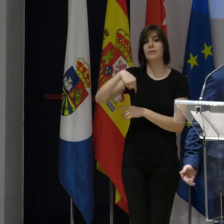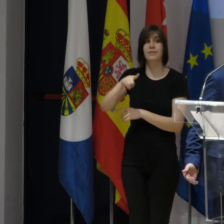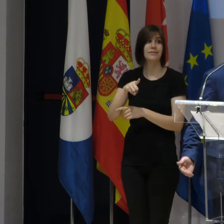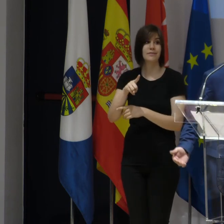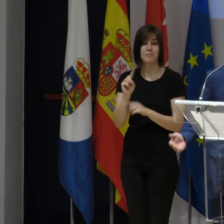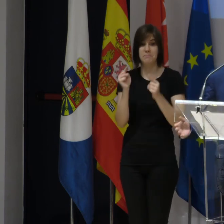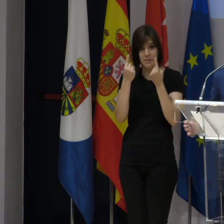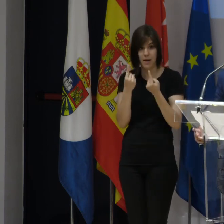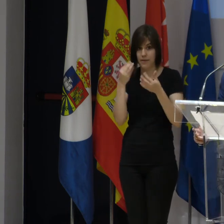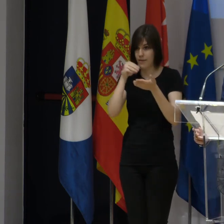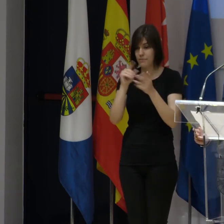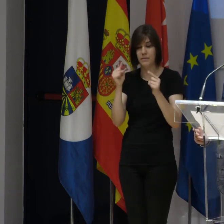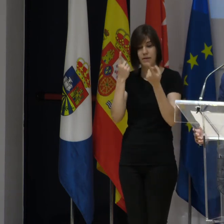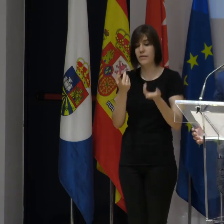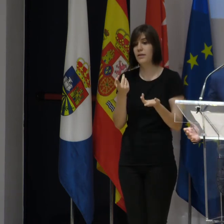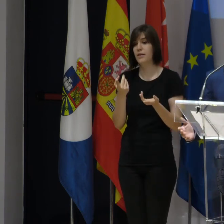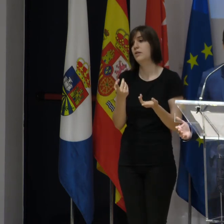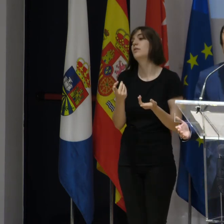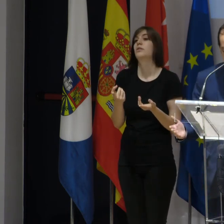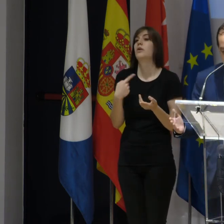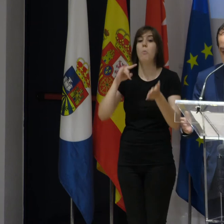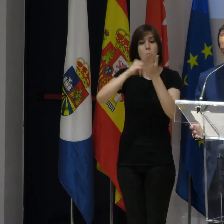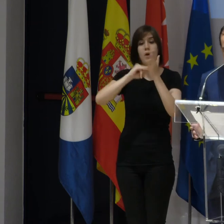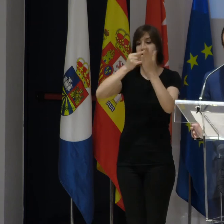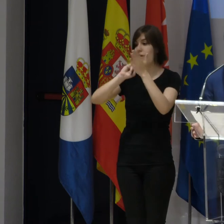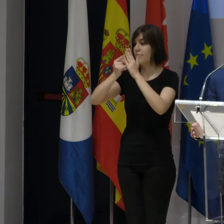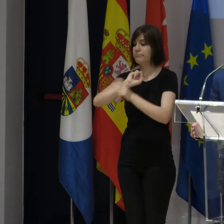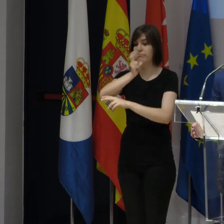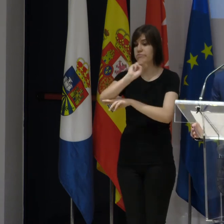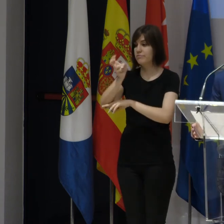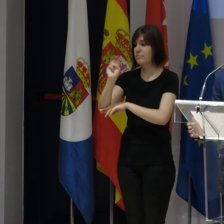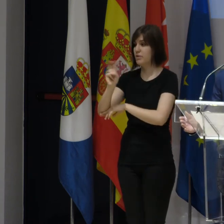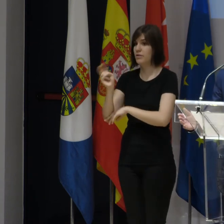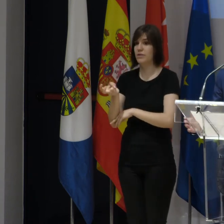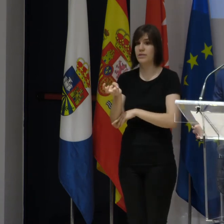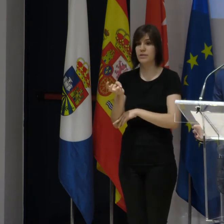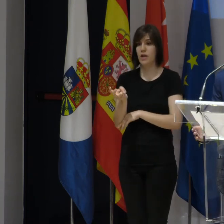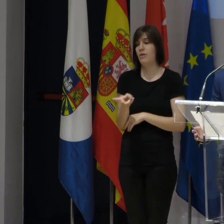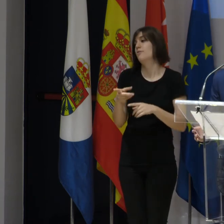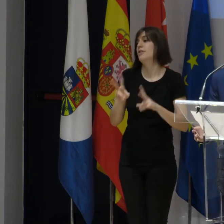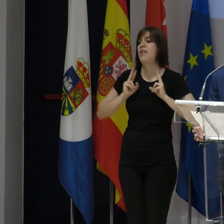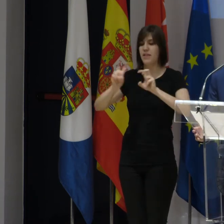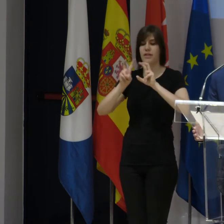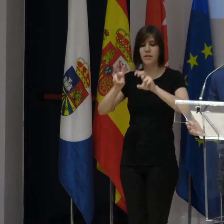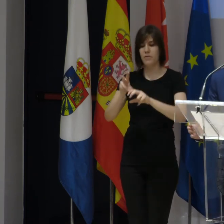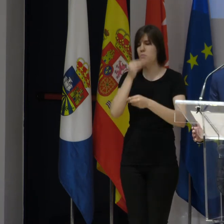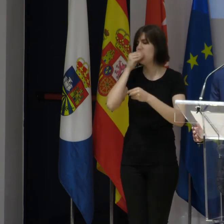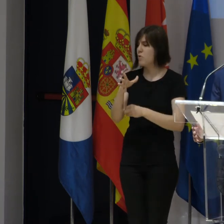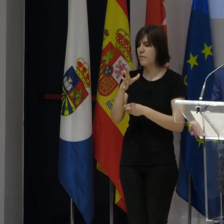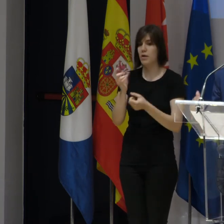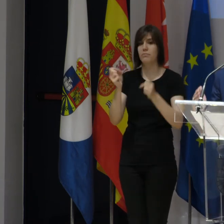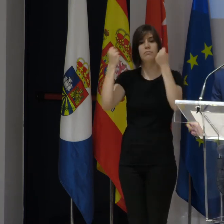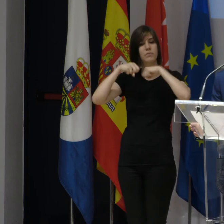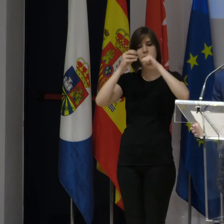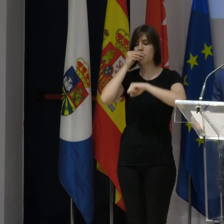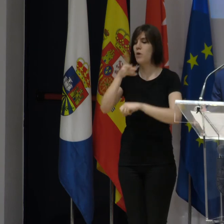convocatoria, realmente. Como otros muchos proyectos que se desarrolla en el CICE, se trata de excelentes iniciativas, con objetivos de impulsar buenas prácticas,